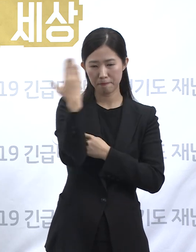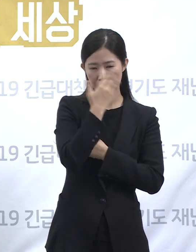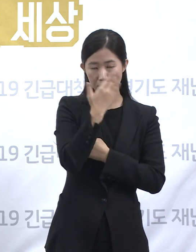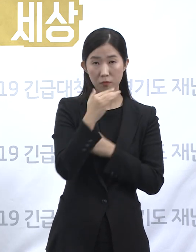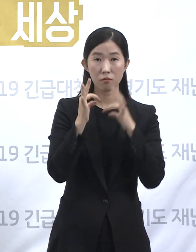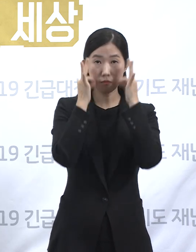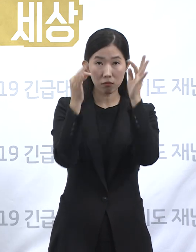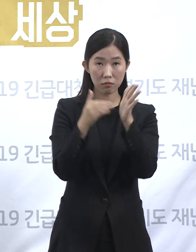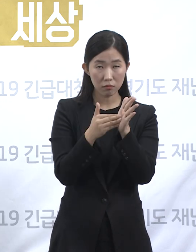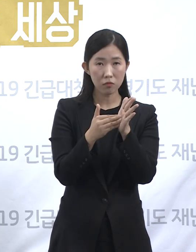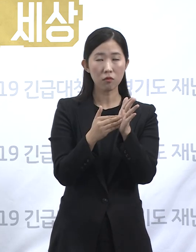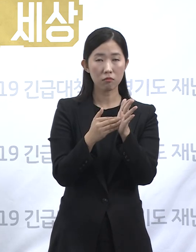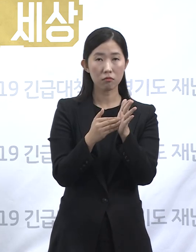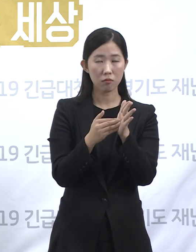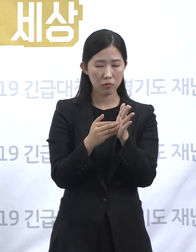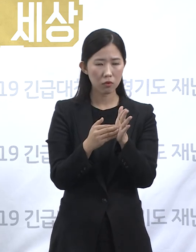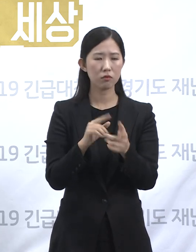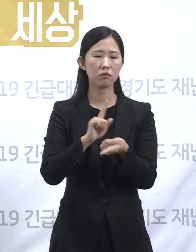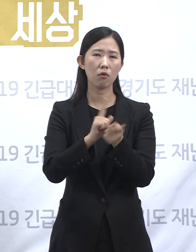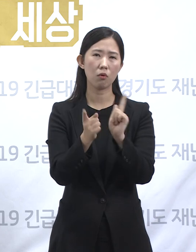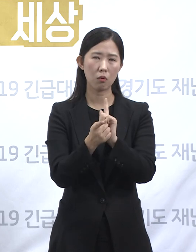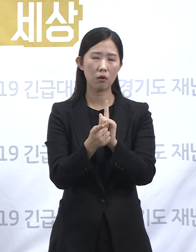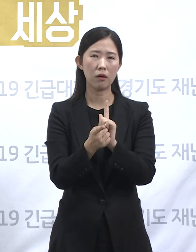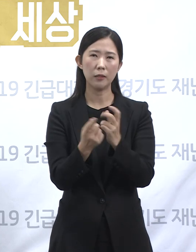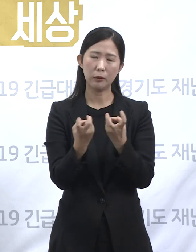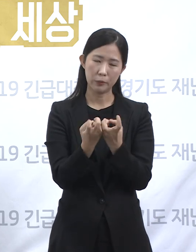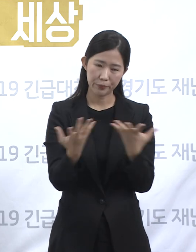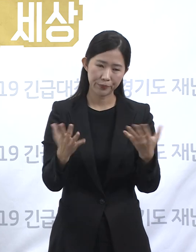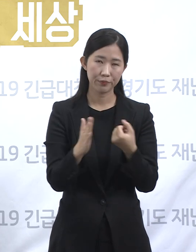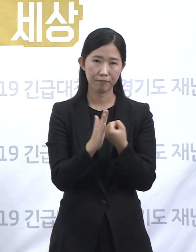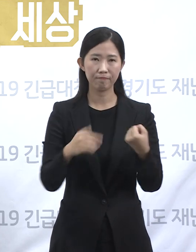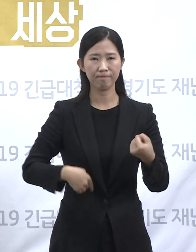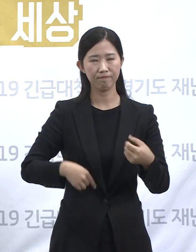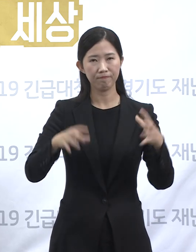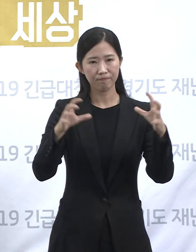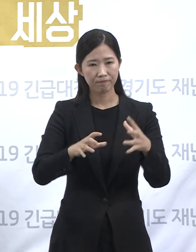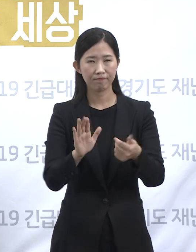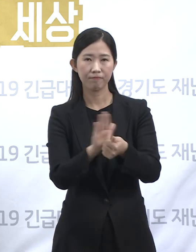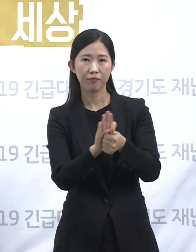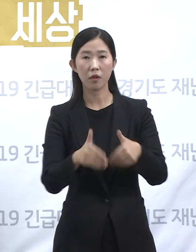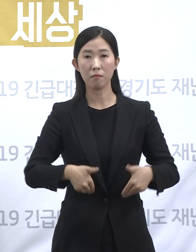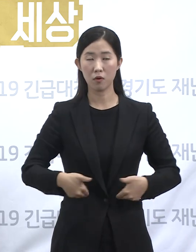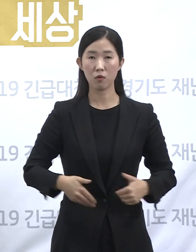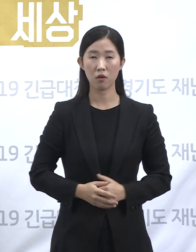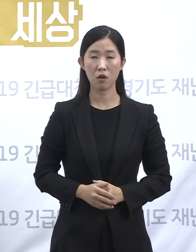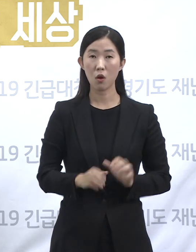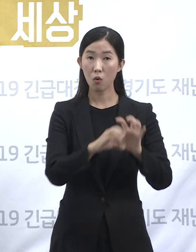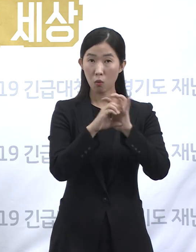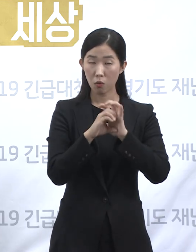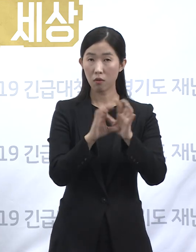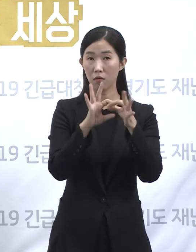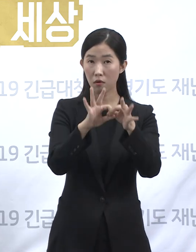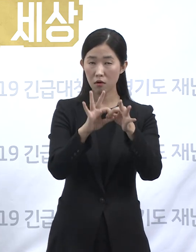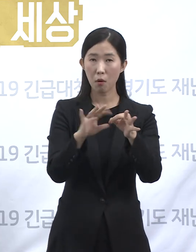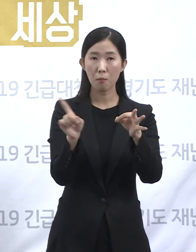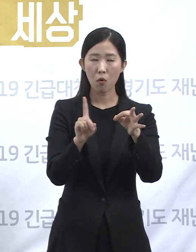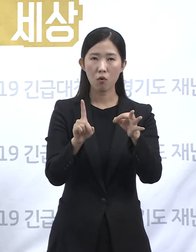격려해야 합니다. 코로나19 대응은 팀플레이입니다. 정부, 기관, 개인이